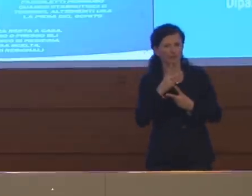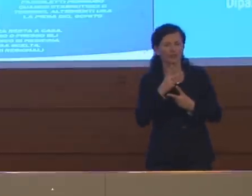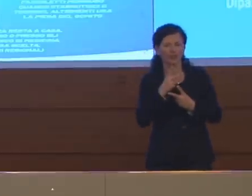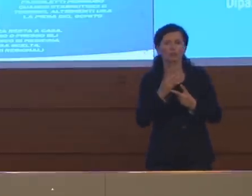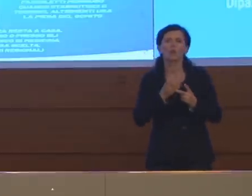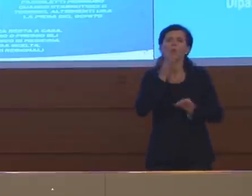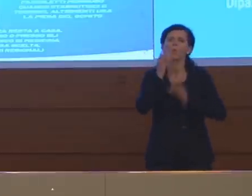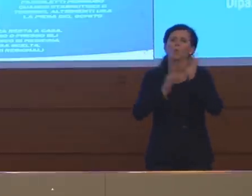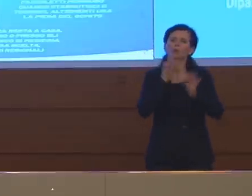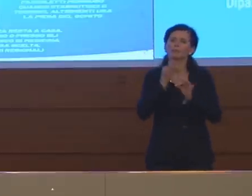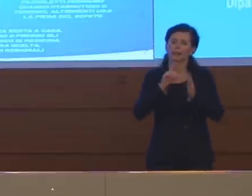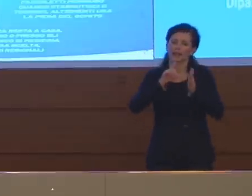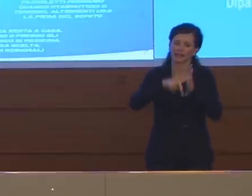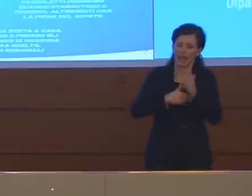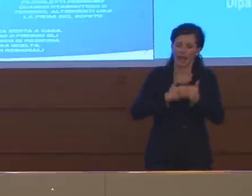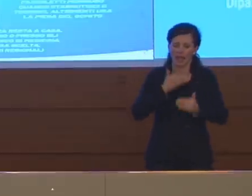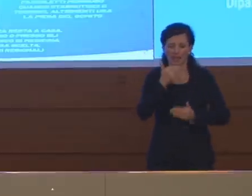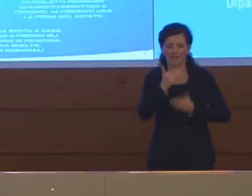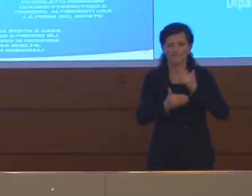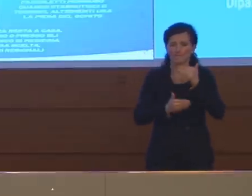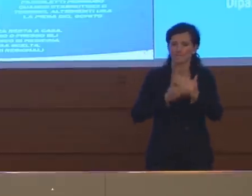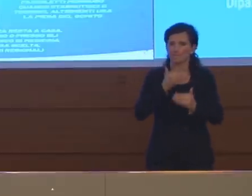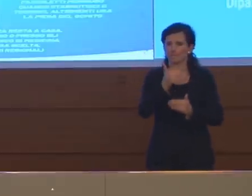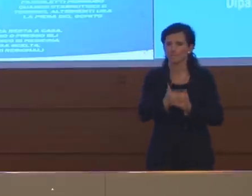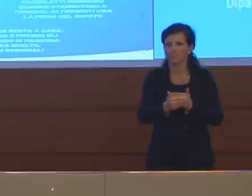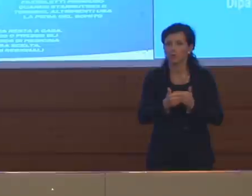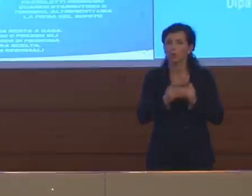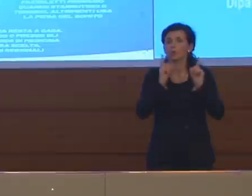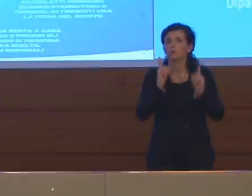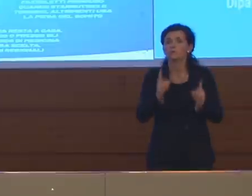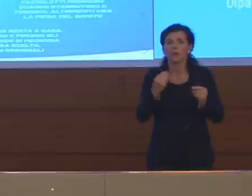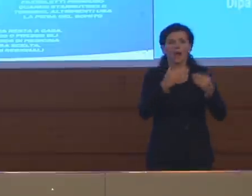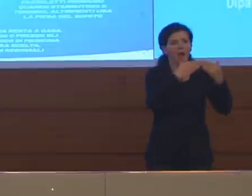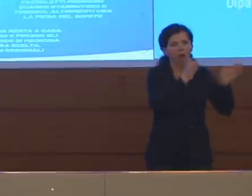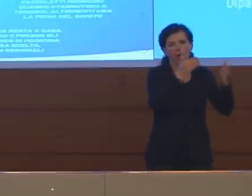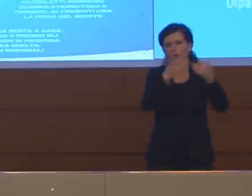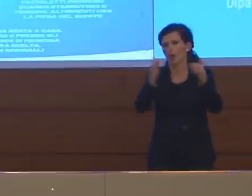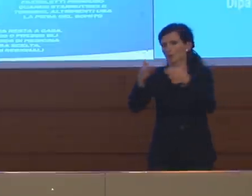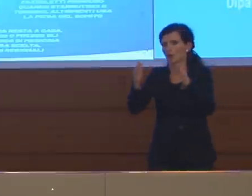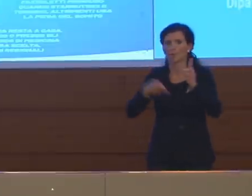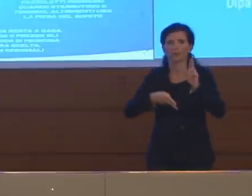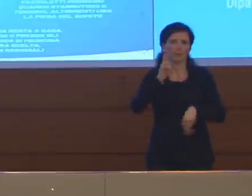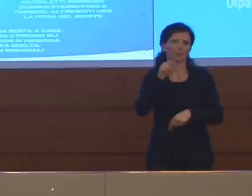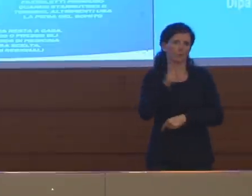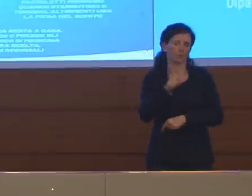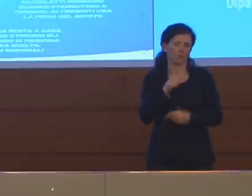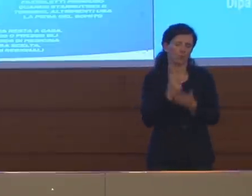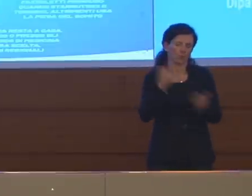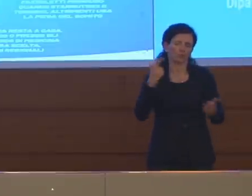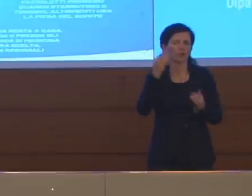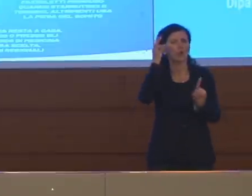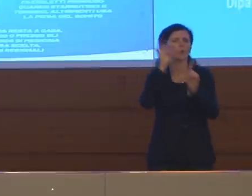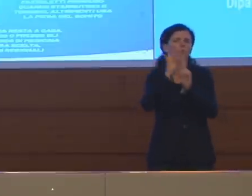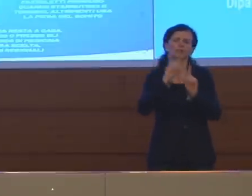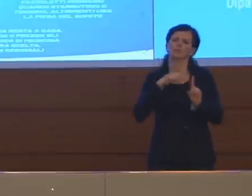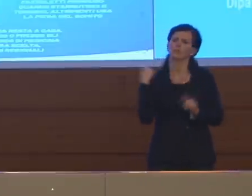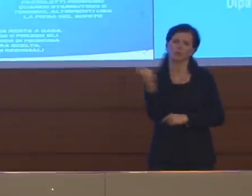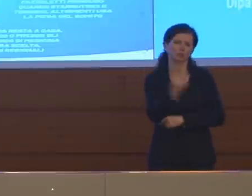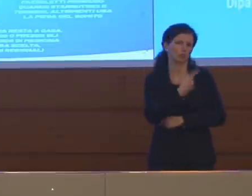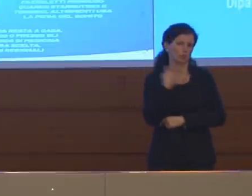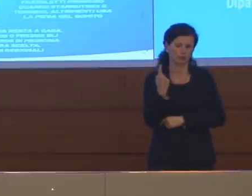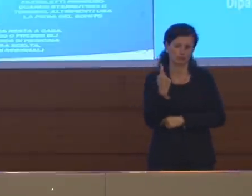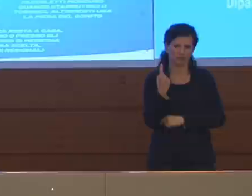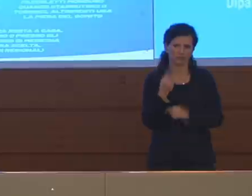passo dopo passo raggiungere il maggior numero di aperture possibili. Questo è un l'obiettivo che ha di tutti noi, avendo